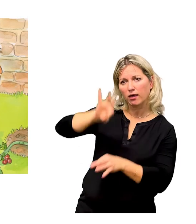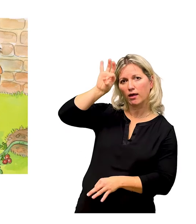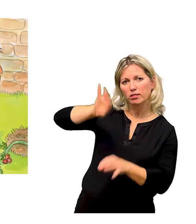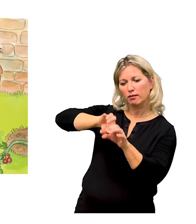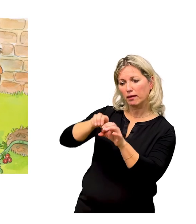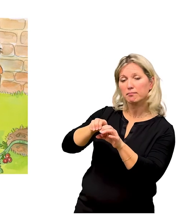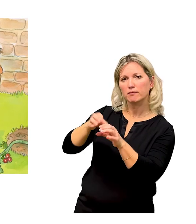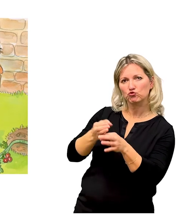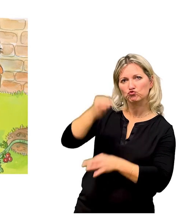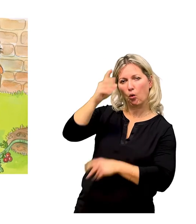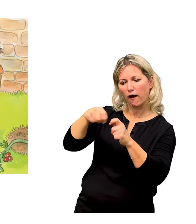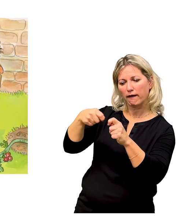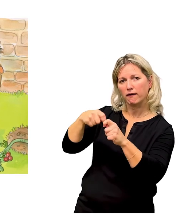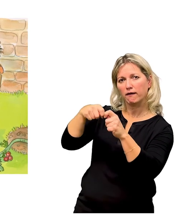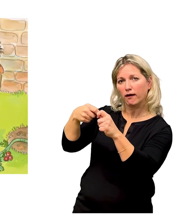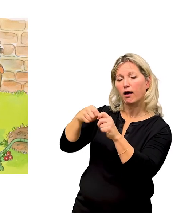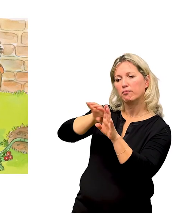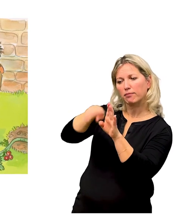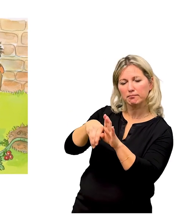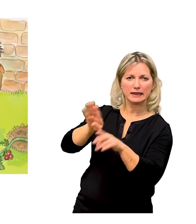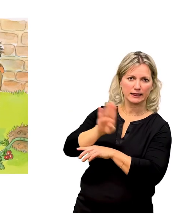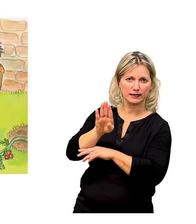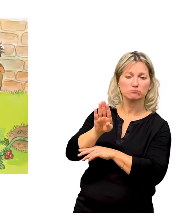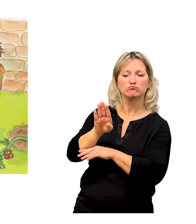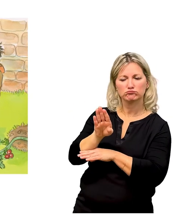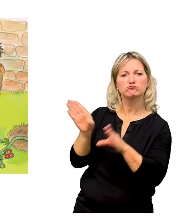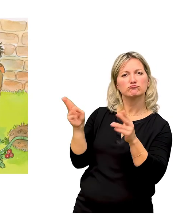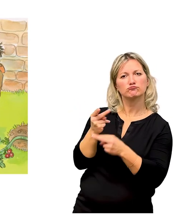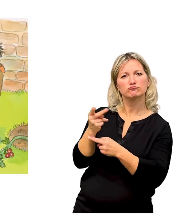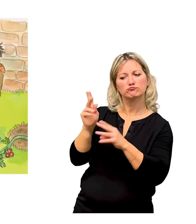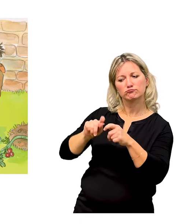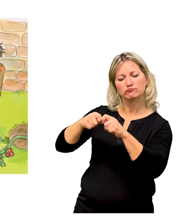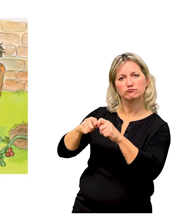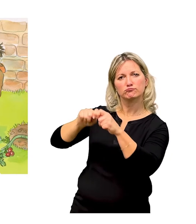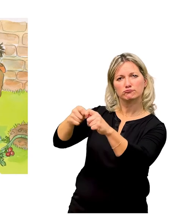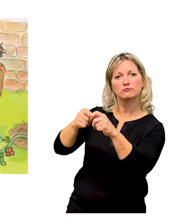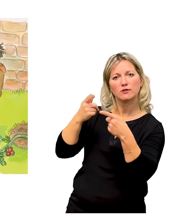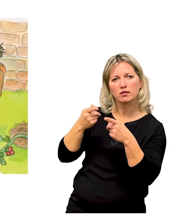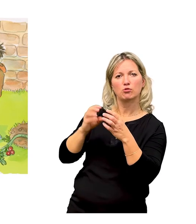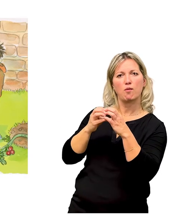ranken lassen, meint er. Gemeinsam binden sie die Tomatenpflanzen an, damit sie nicht mehr abknicken.